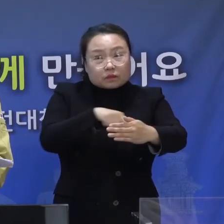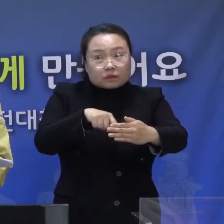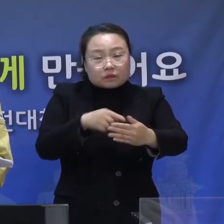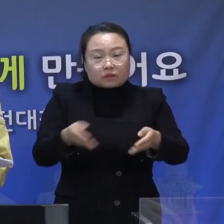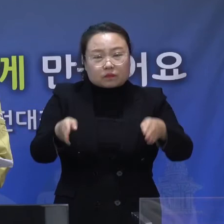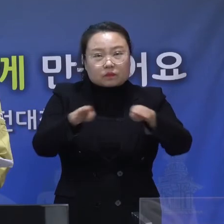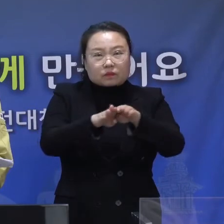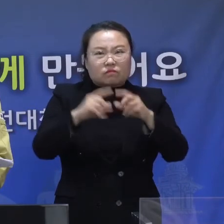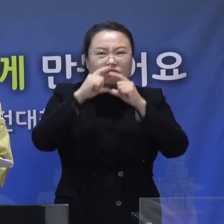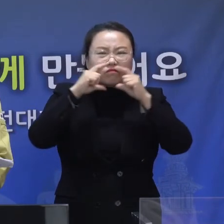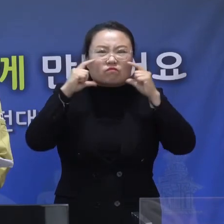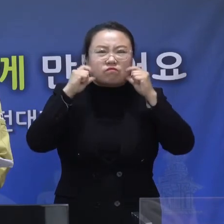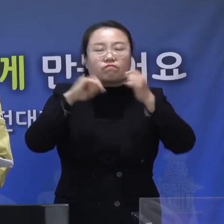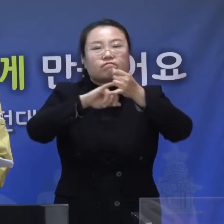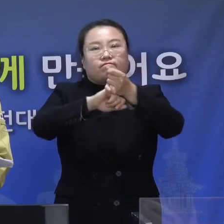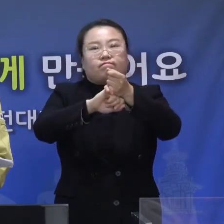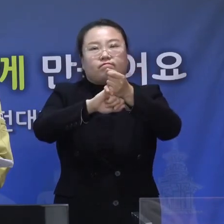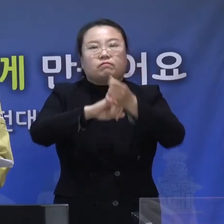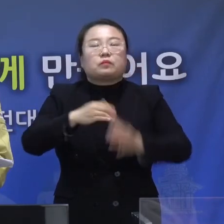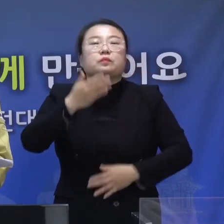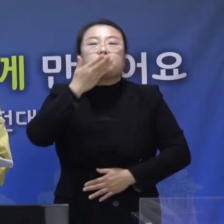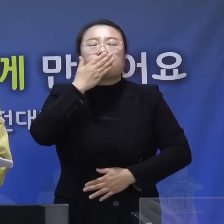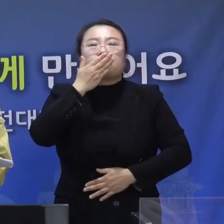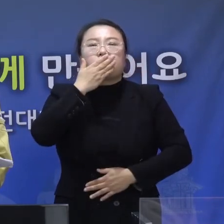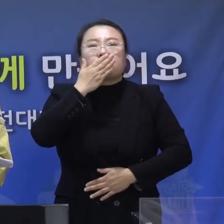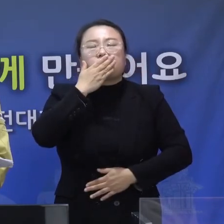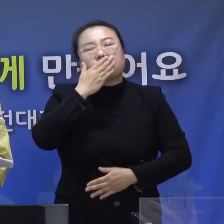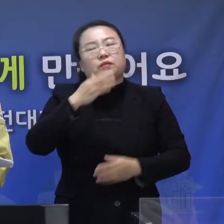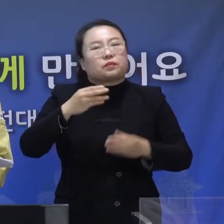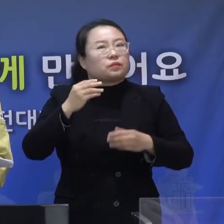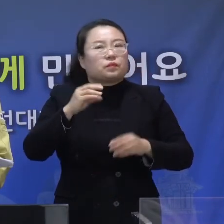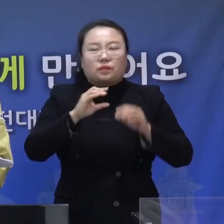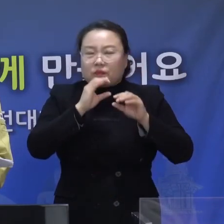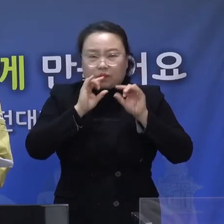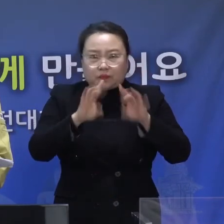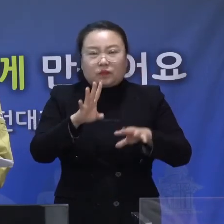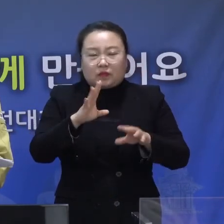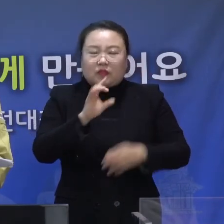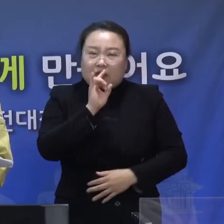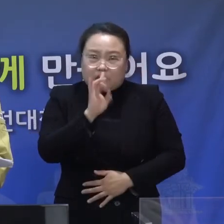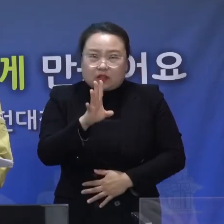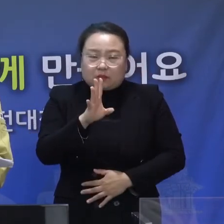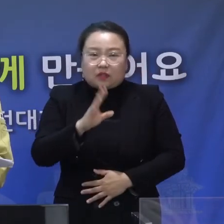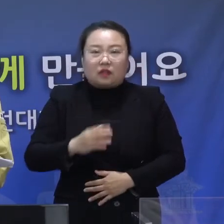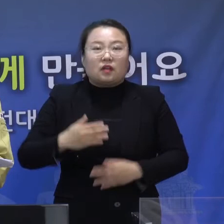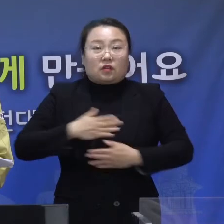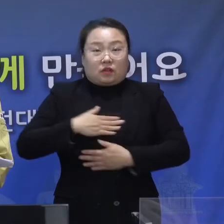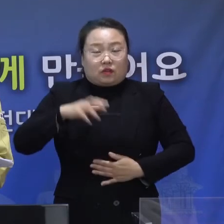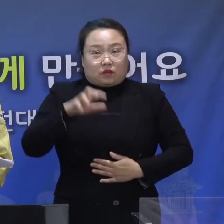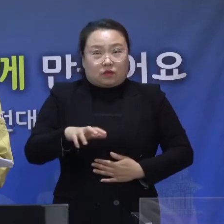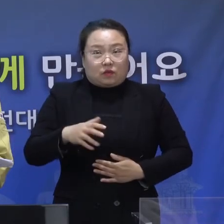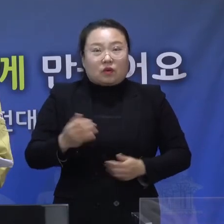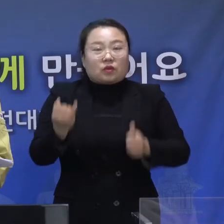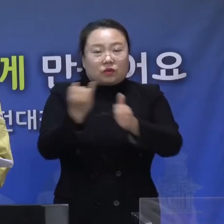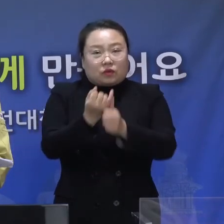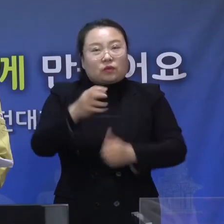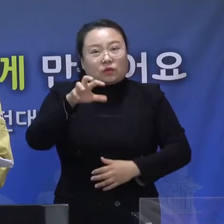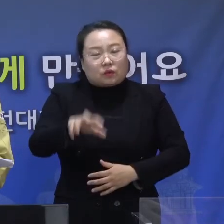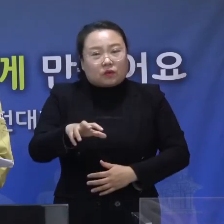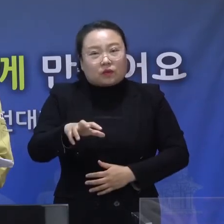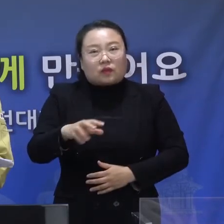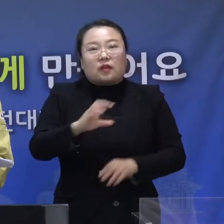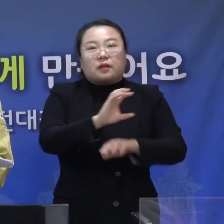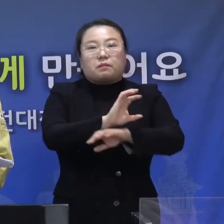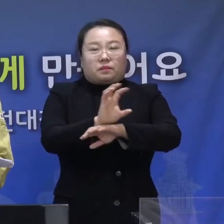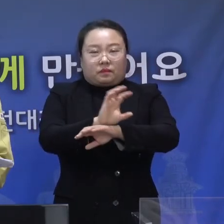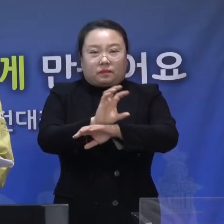음식물 섭취를 전면 금지하고 결혼식장과 장례식장, 목욕장업, 오락실, 멀티방, 학원,